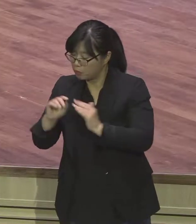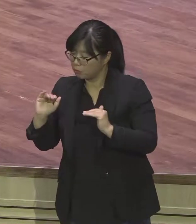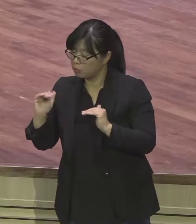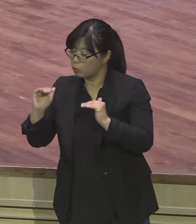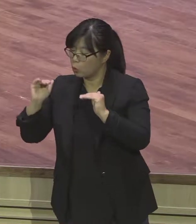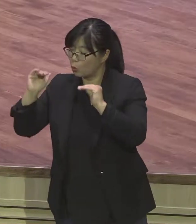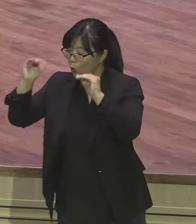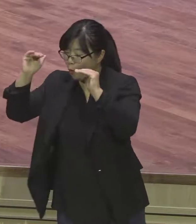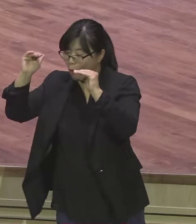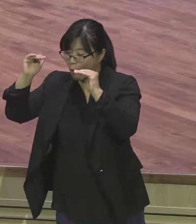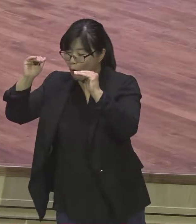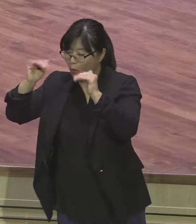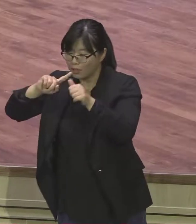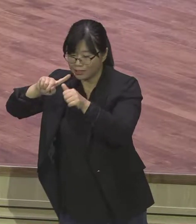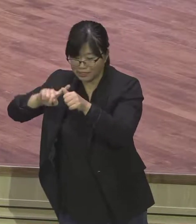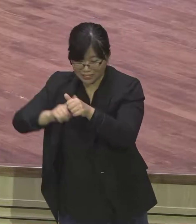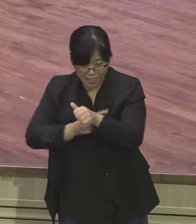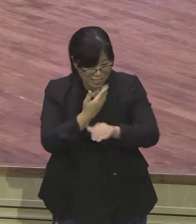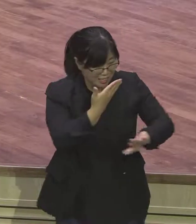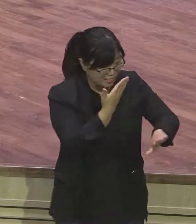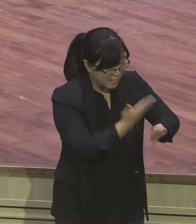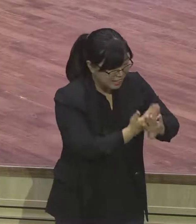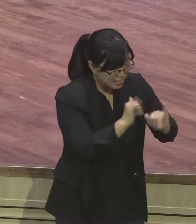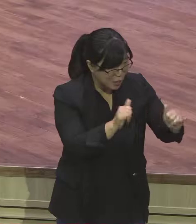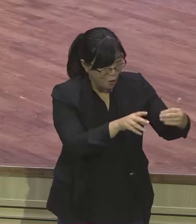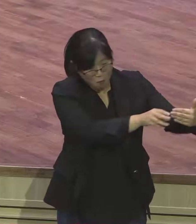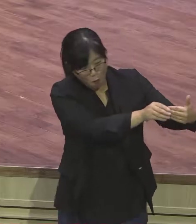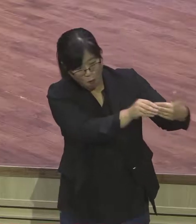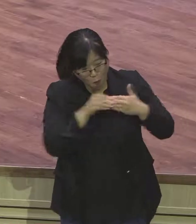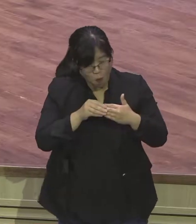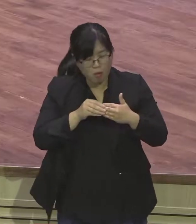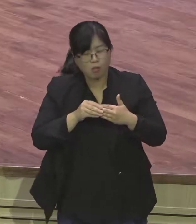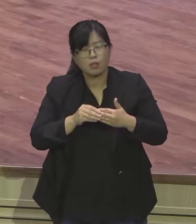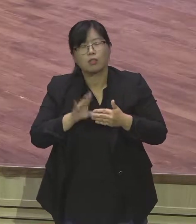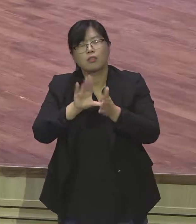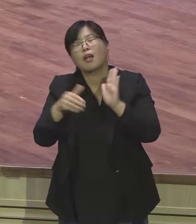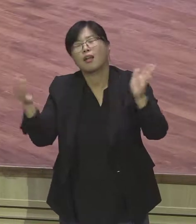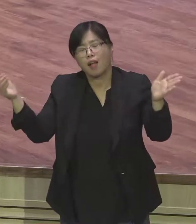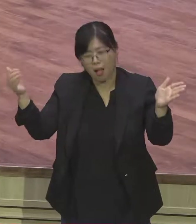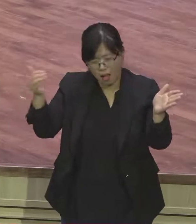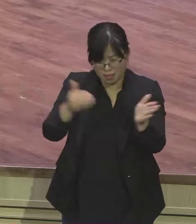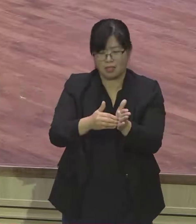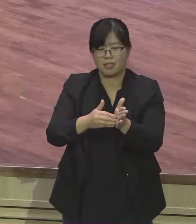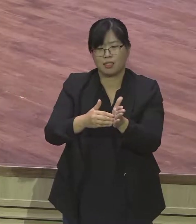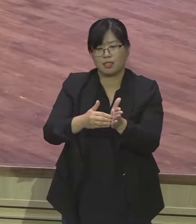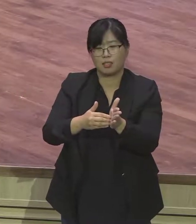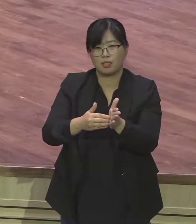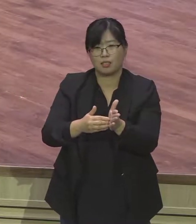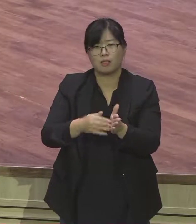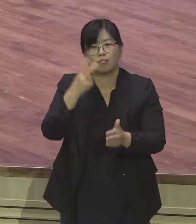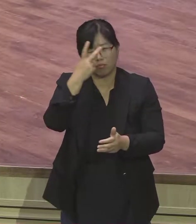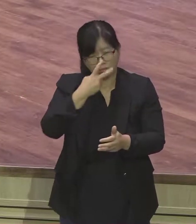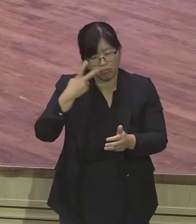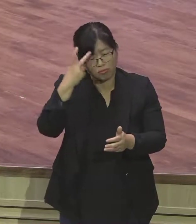이까지가 이게 진짜 재생산되어지는 이까지 이게 진정한 전도예요. 사실